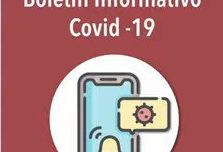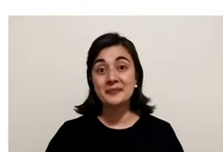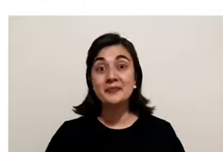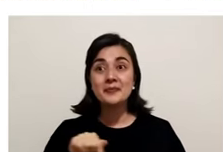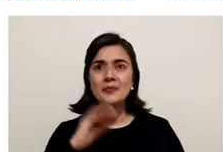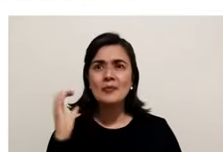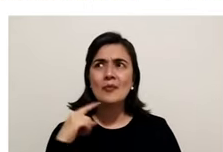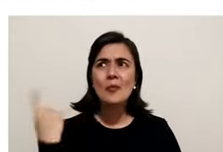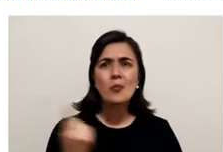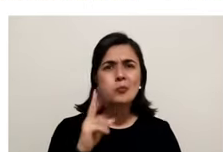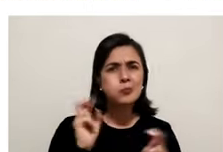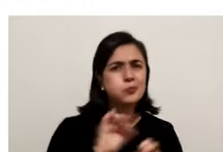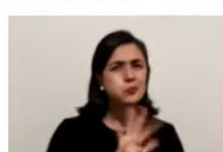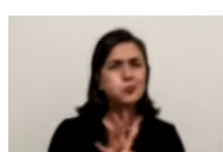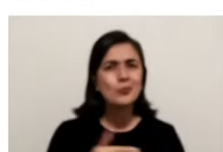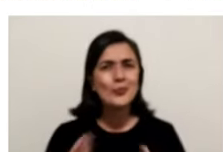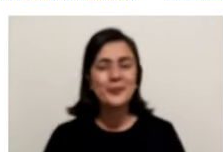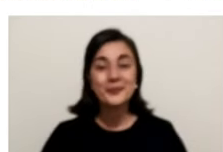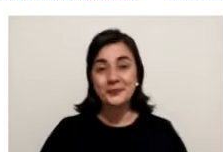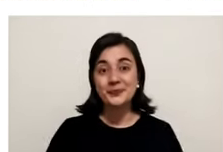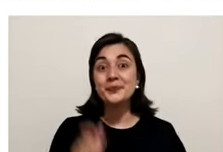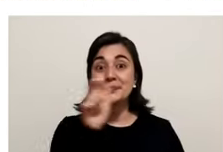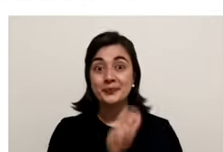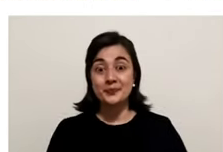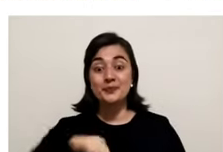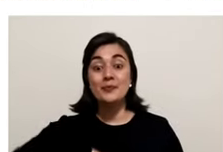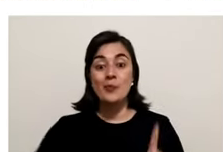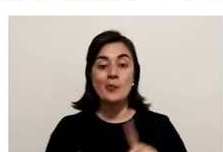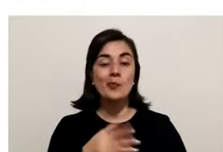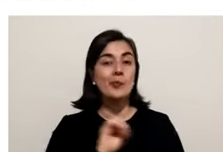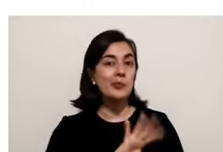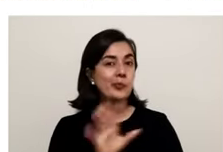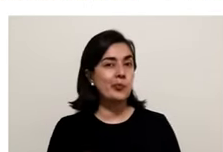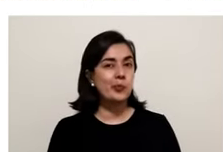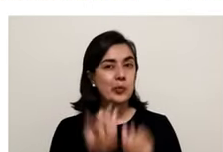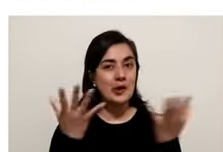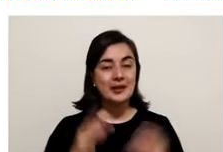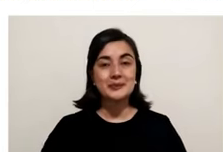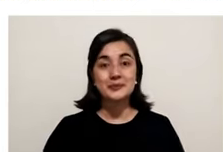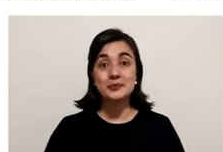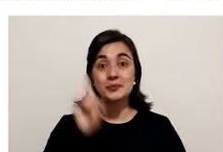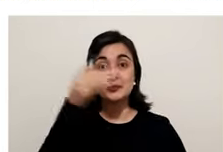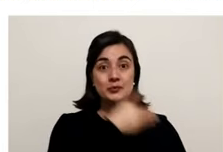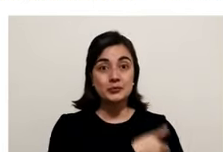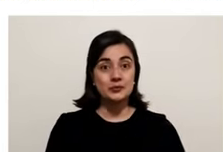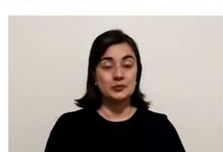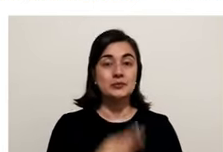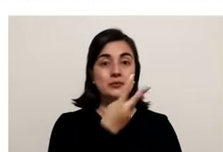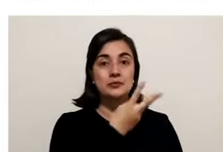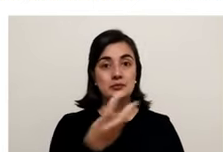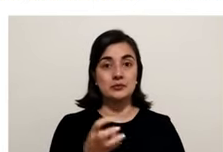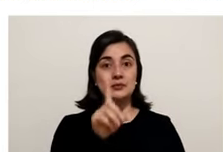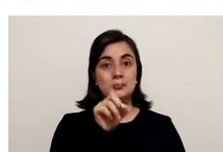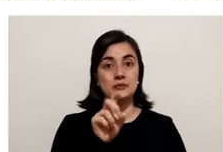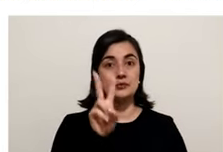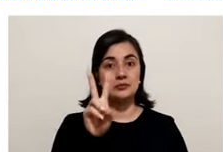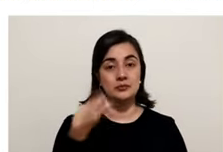La situación en Colombia es la siguiente. Número de casos confirmados. 1